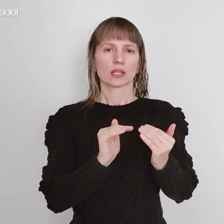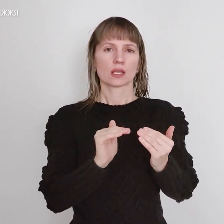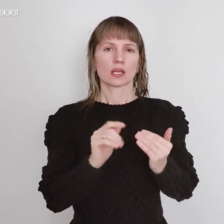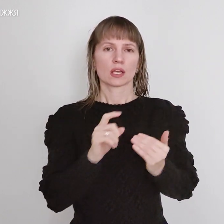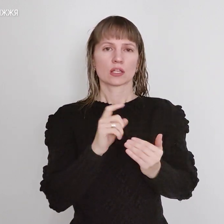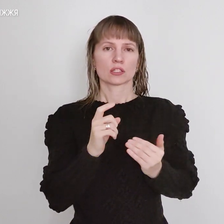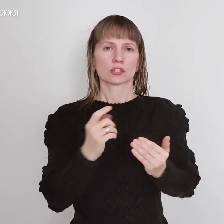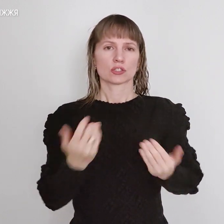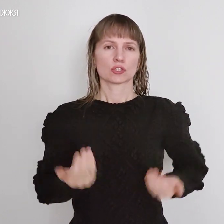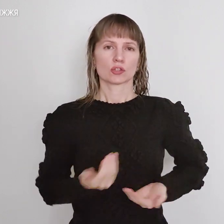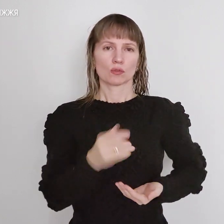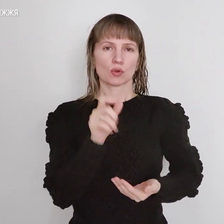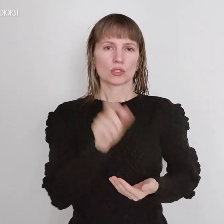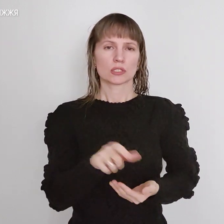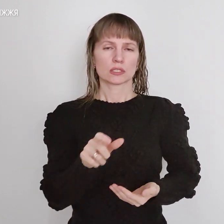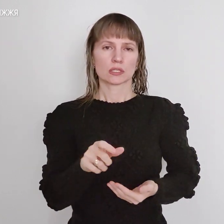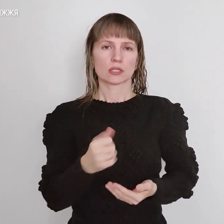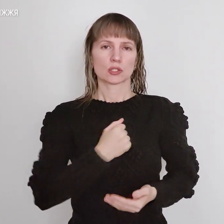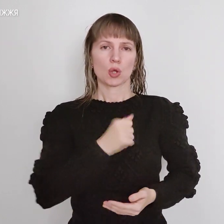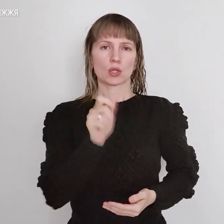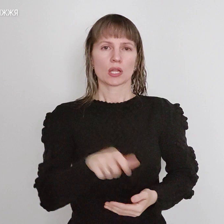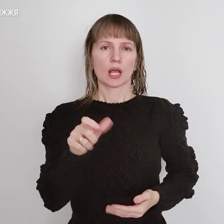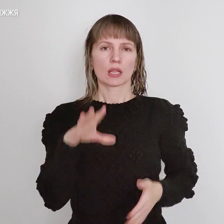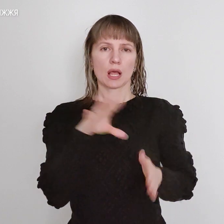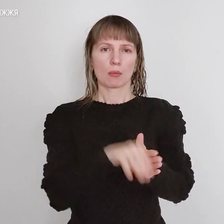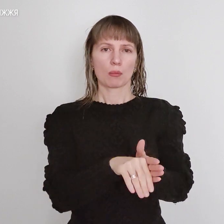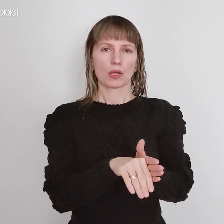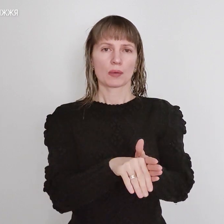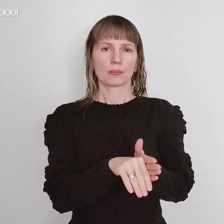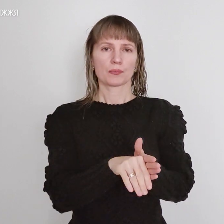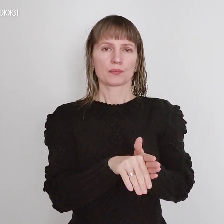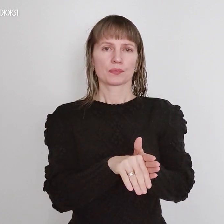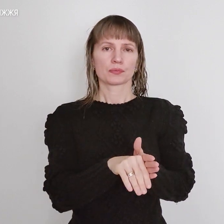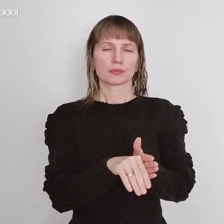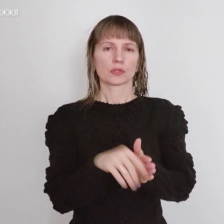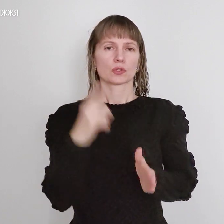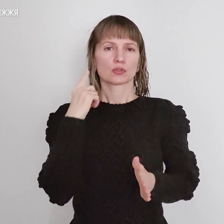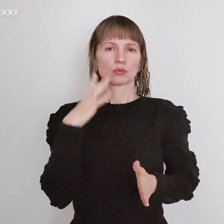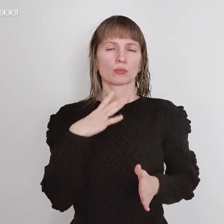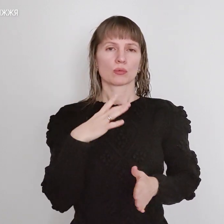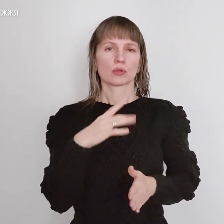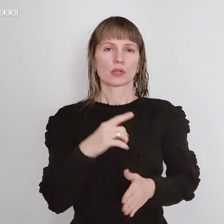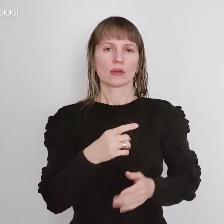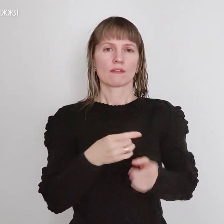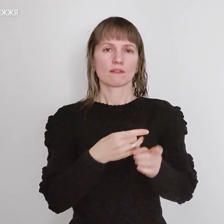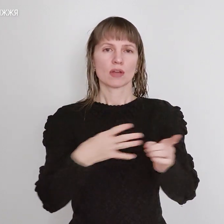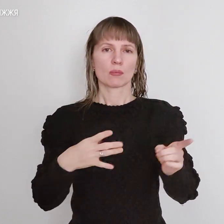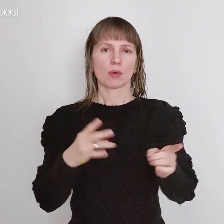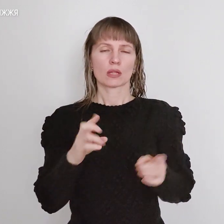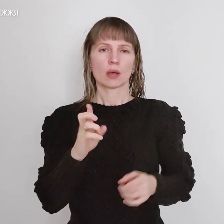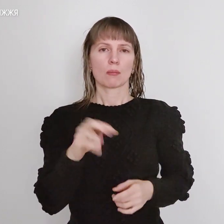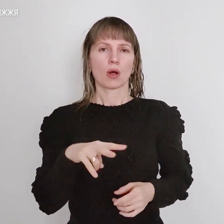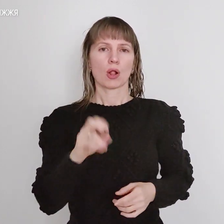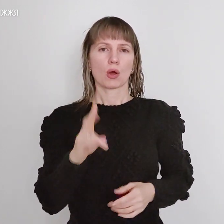селою, тобто солдатами. Чудно, дуже сильні вибухи на губкості. Ну і